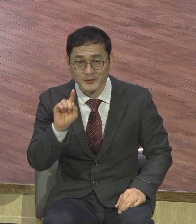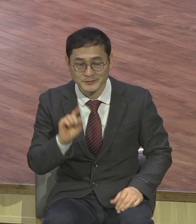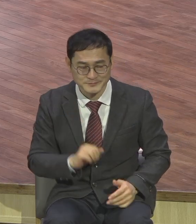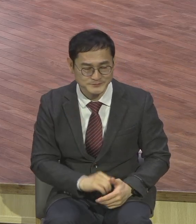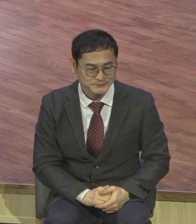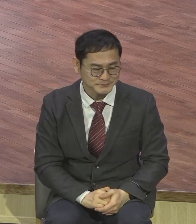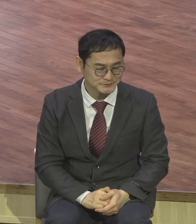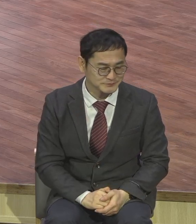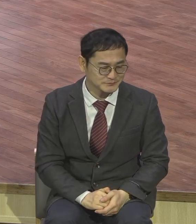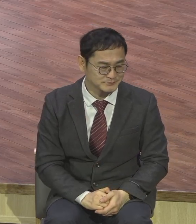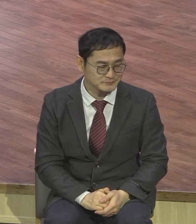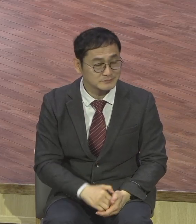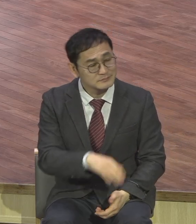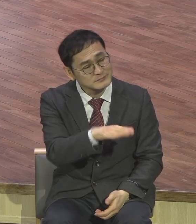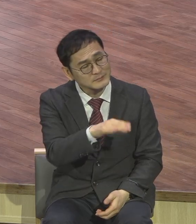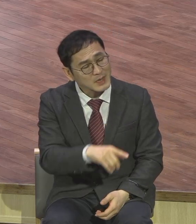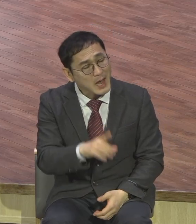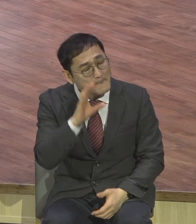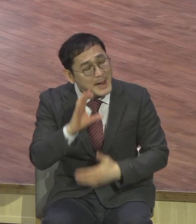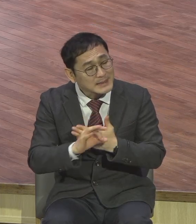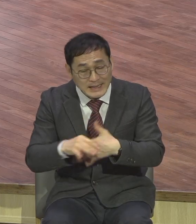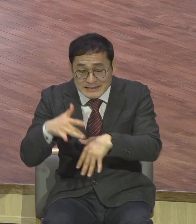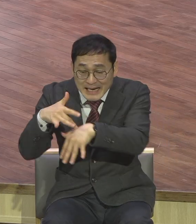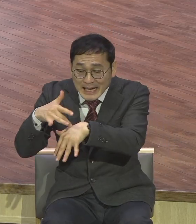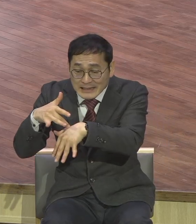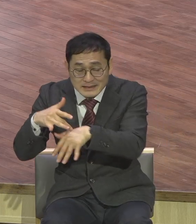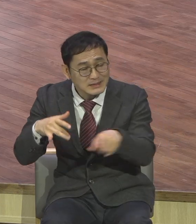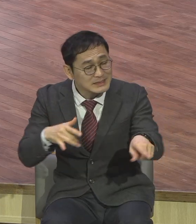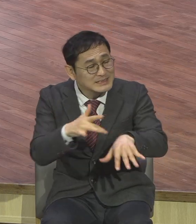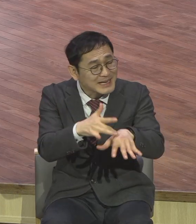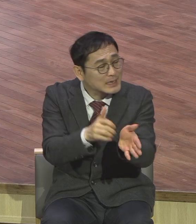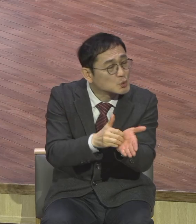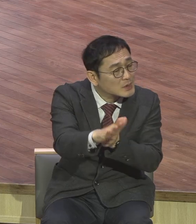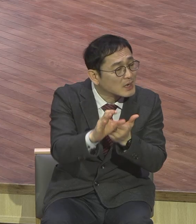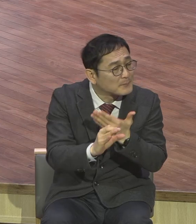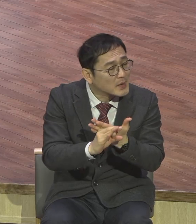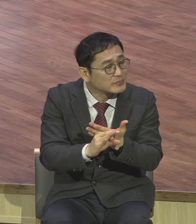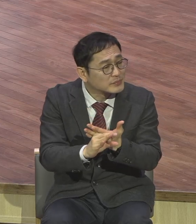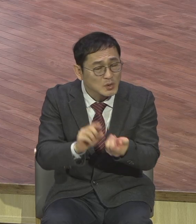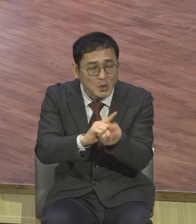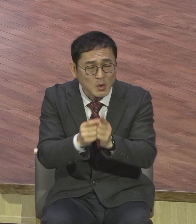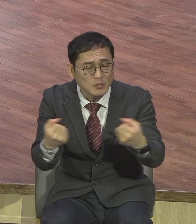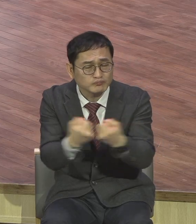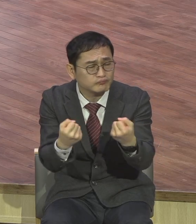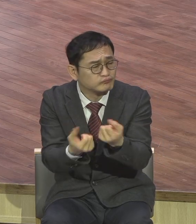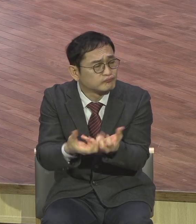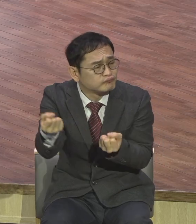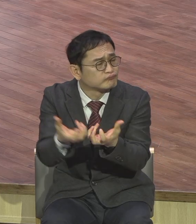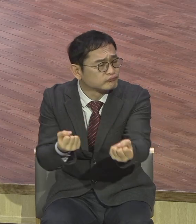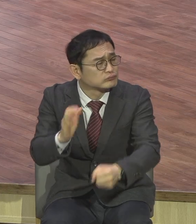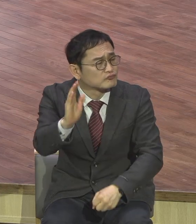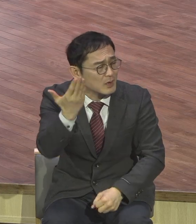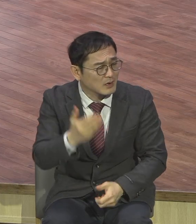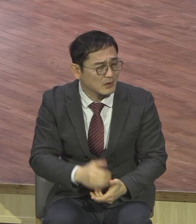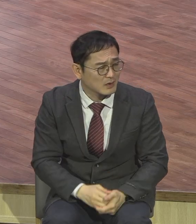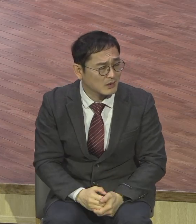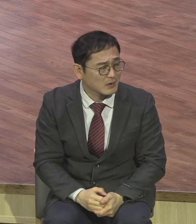만일 사탄이 사탄을 쫓아내면 스스로 분정하는 것이니 그리하고야 어떻게 그의